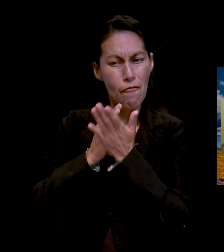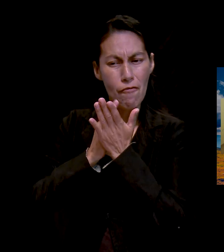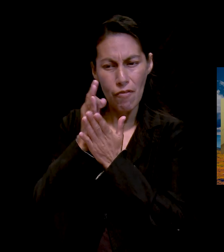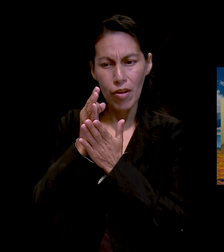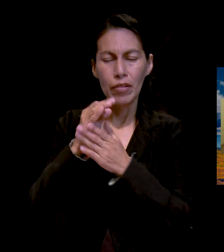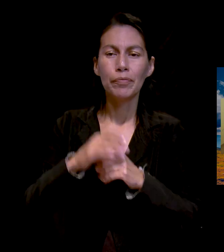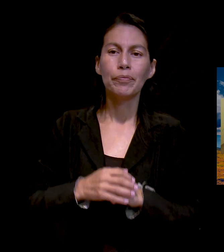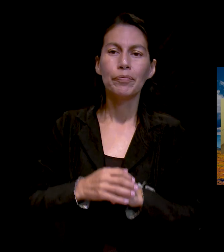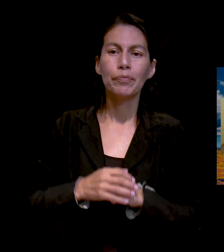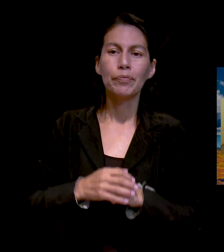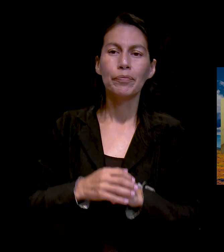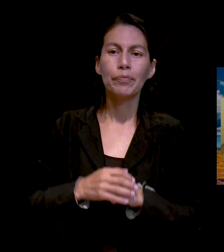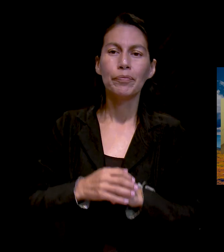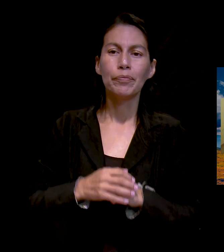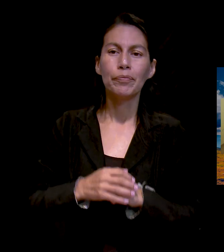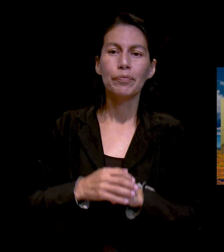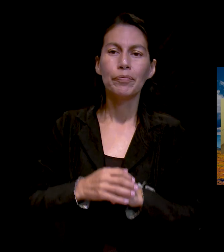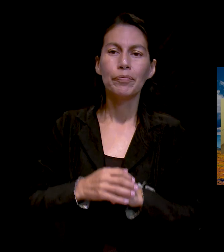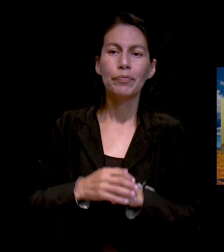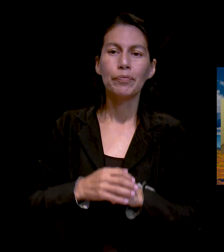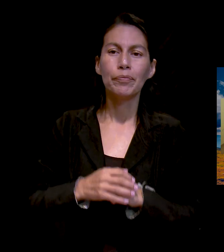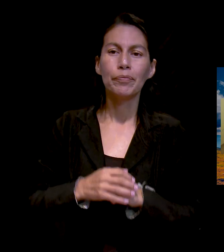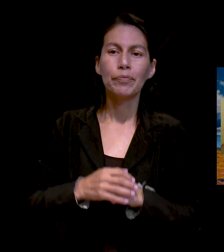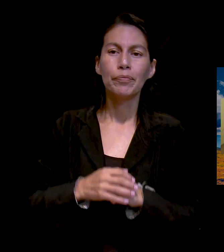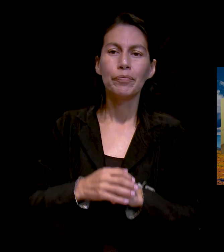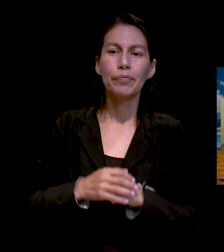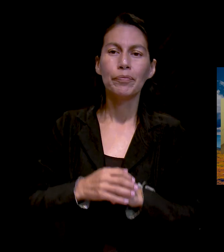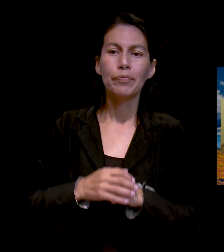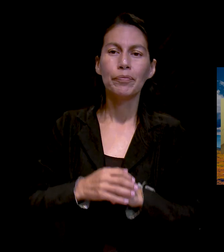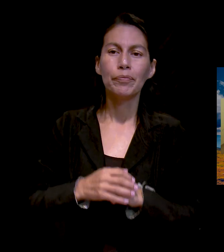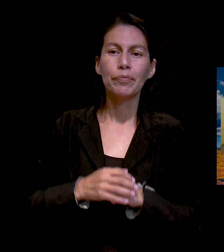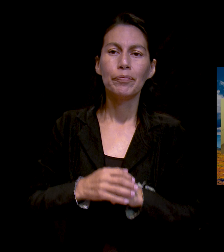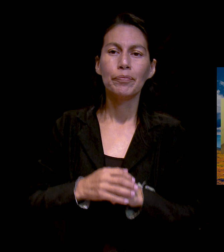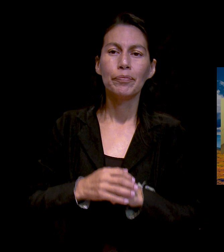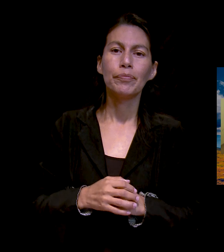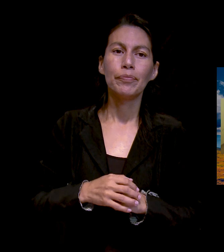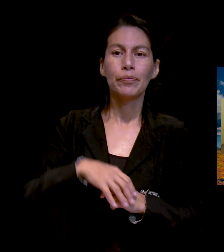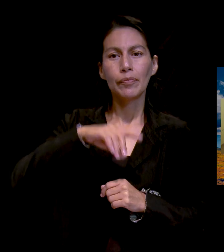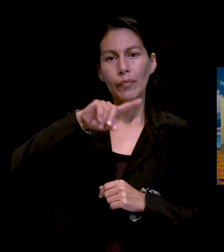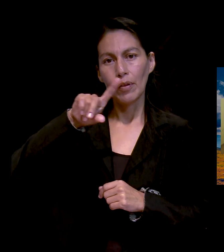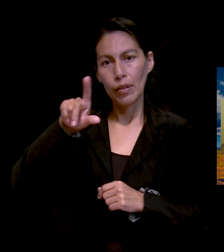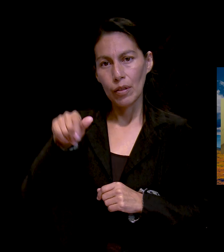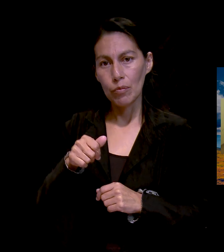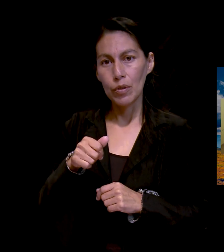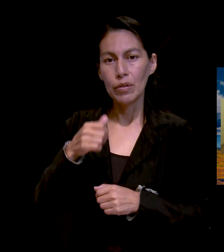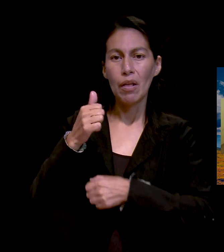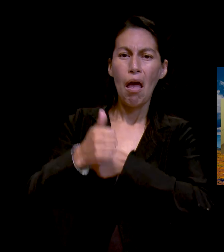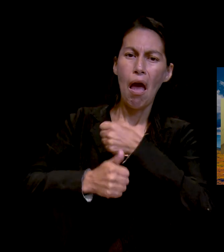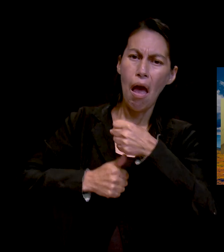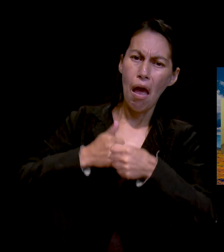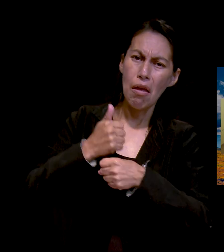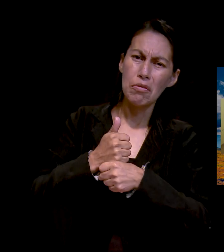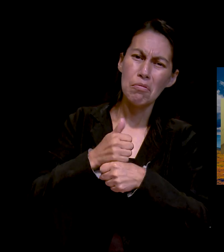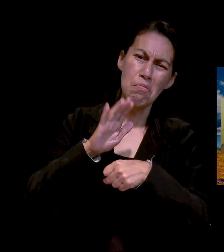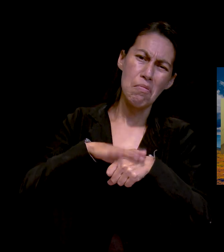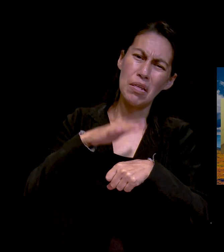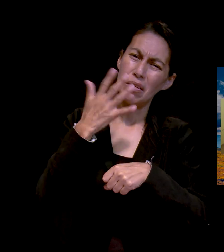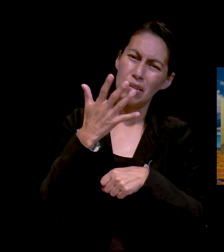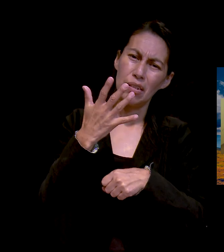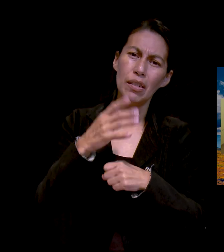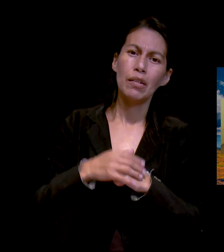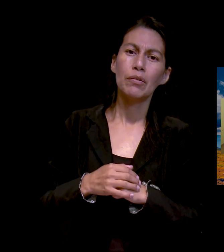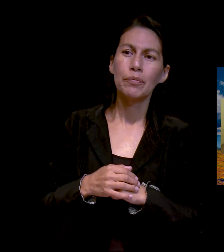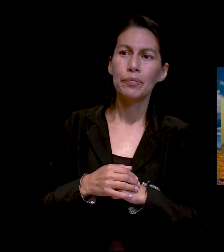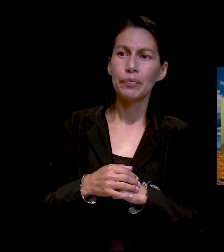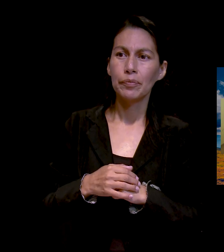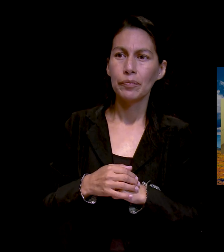estar ahí. Después de eso, pues, mi mamá duró bastantitos años, más de cinco años con la diálisis. Y